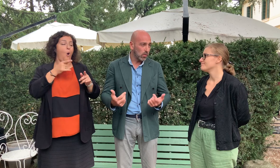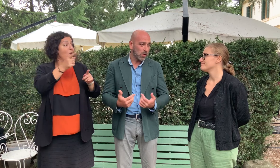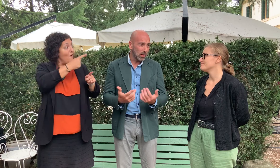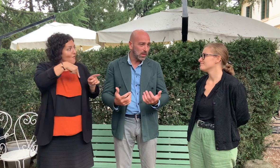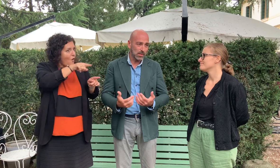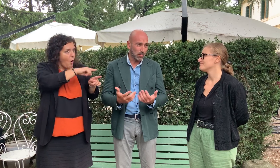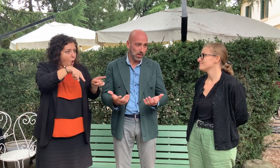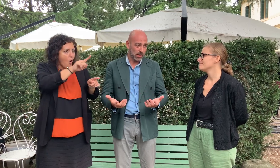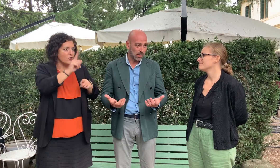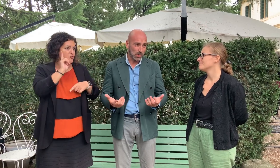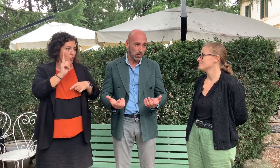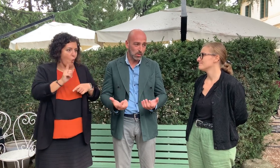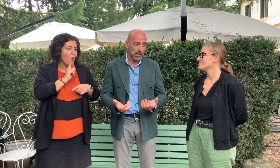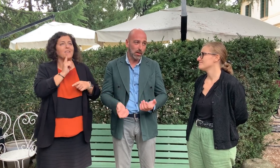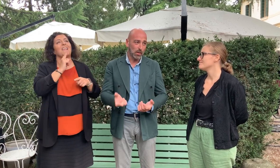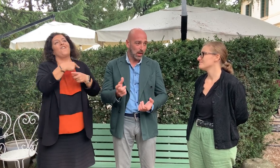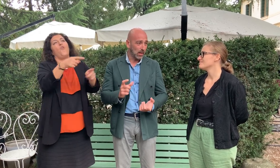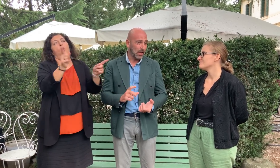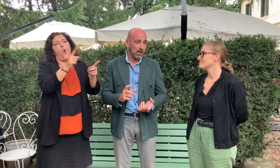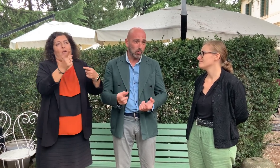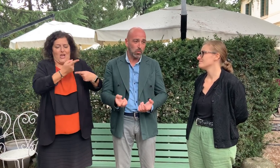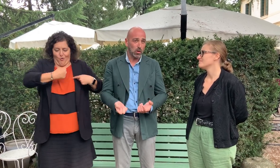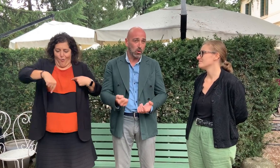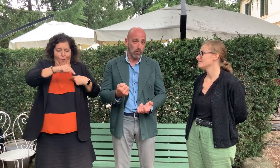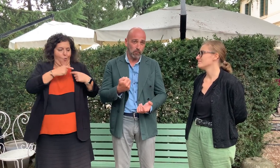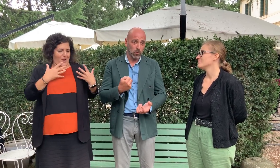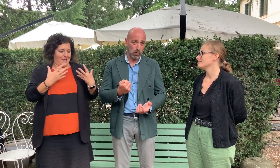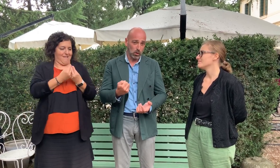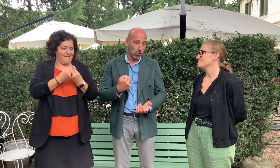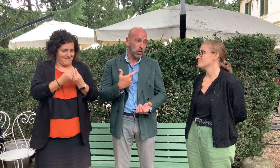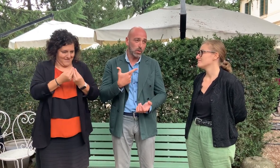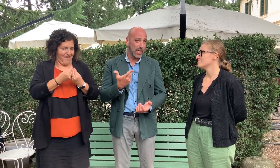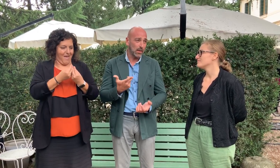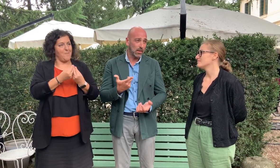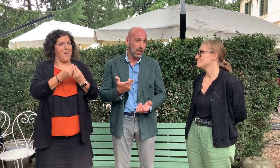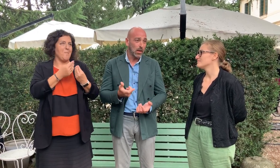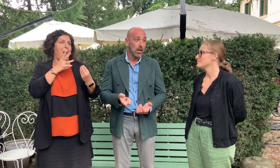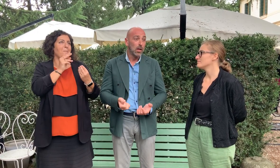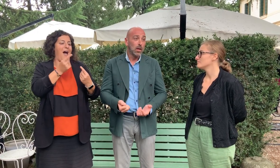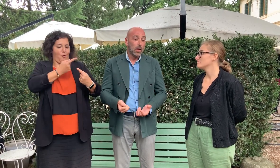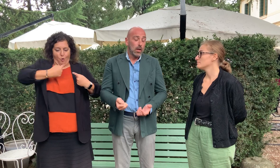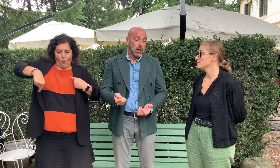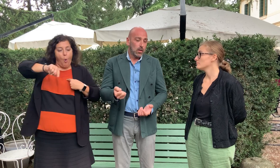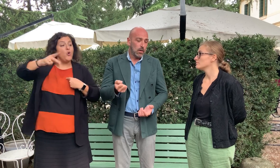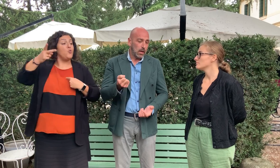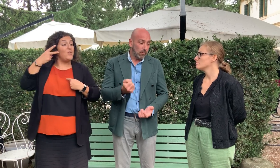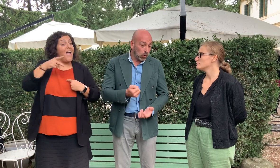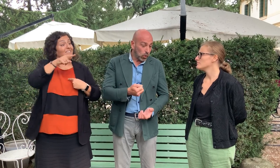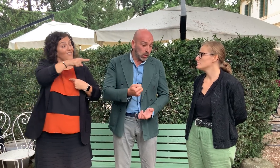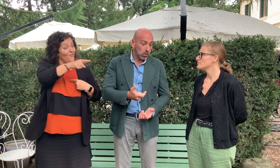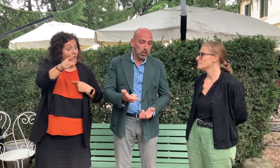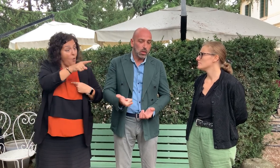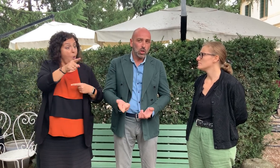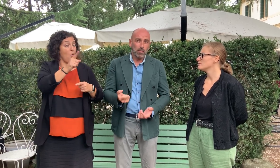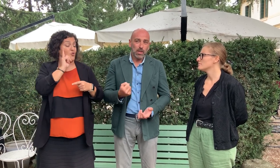ovviamente siamo la stessa cosa, intendo però noi utenti, voi sordi ci dovete